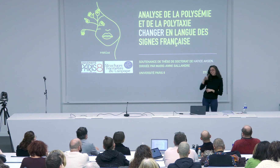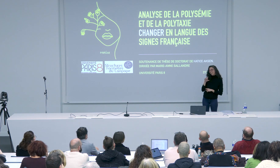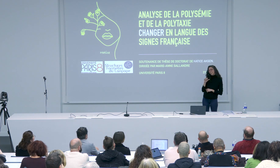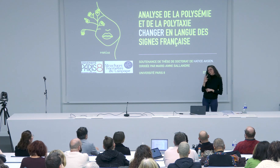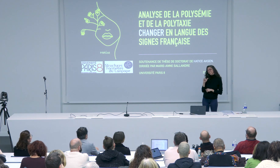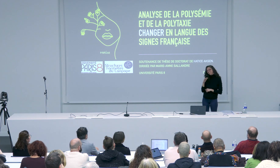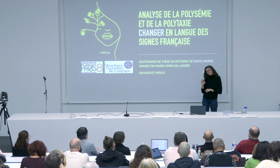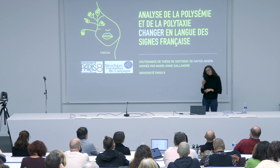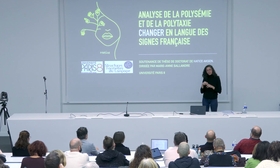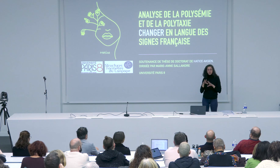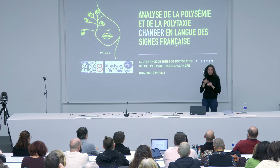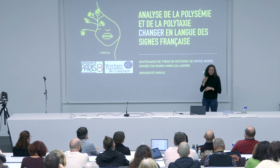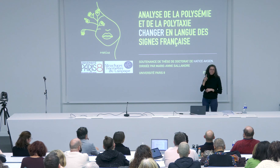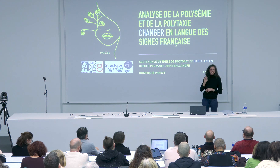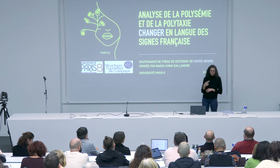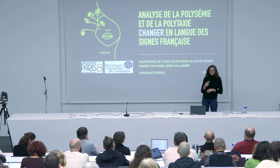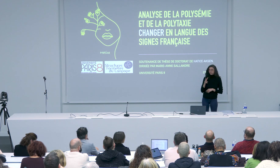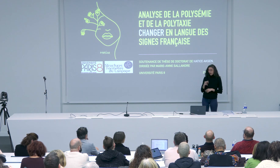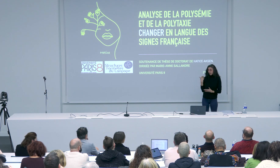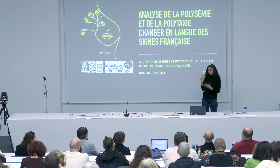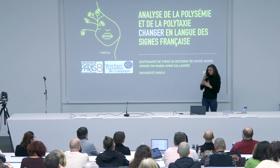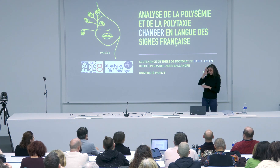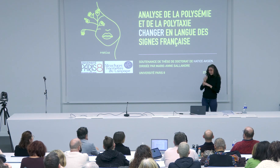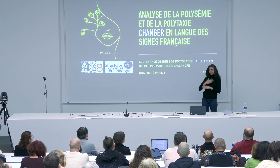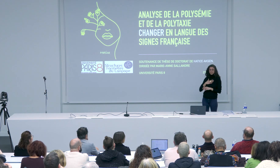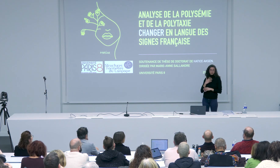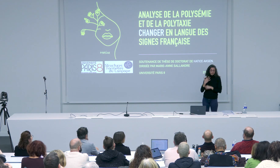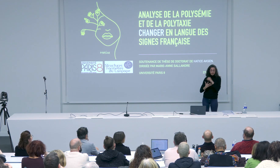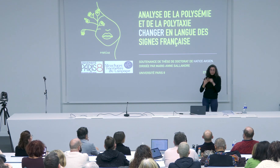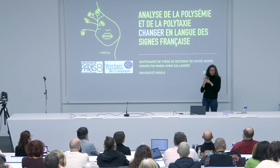Donc voici mon signe en langue des signes, je m'appelle Atis Axen.